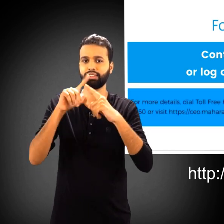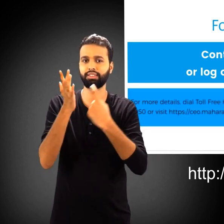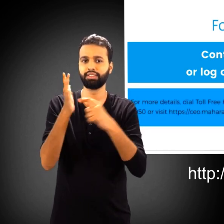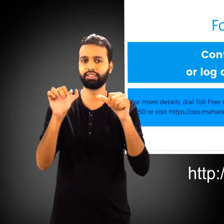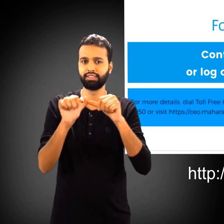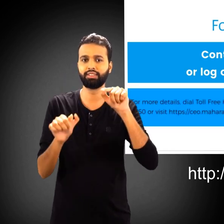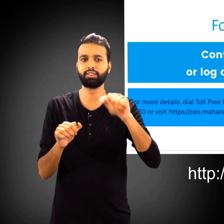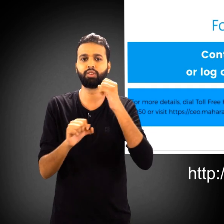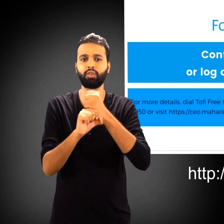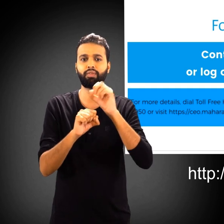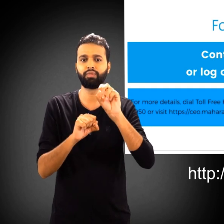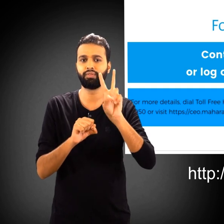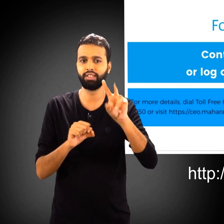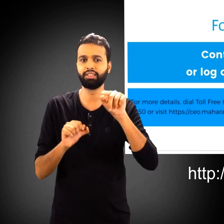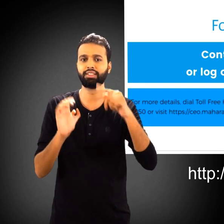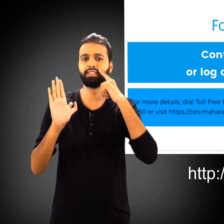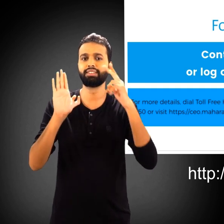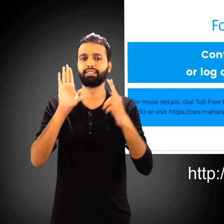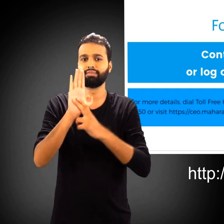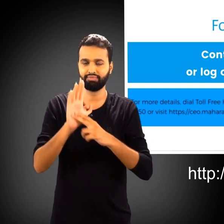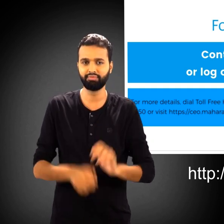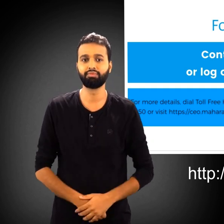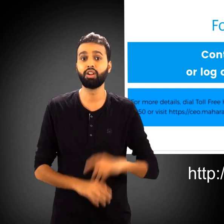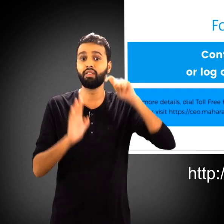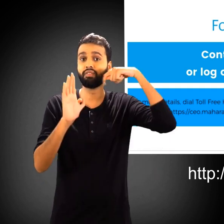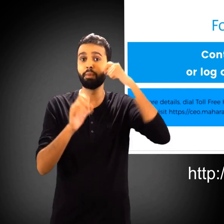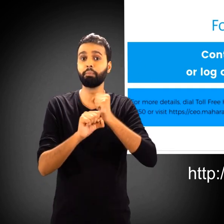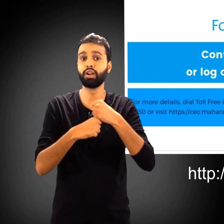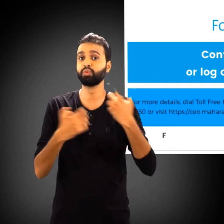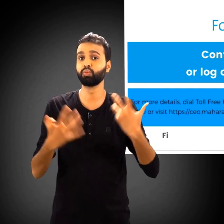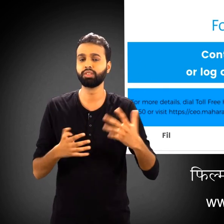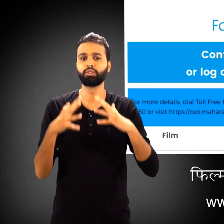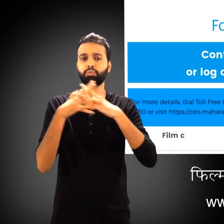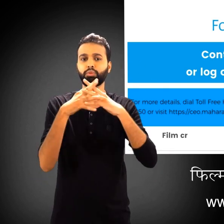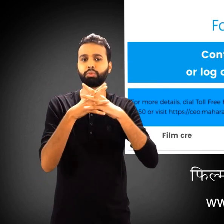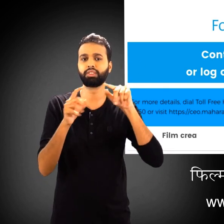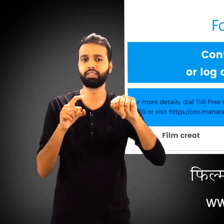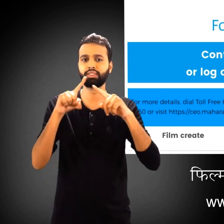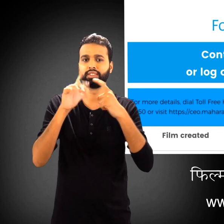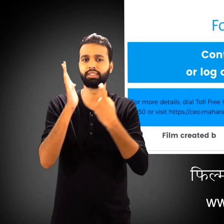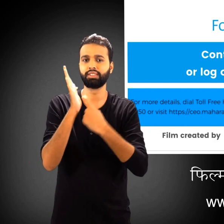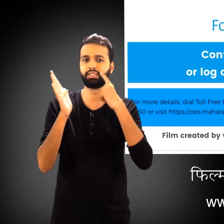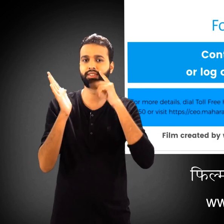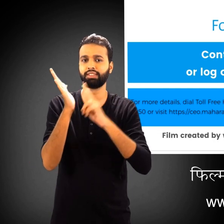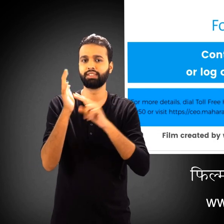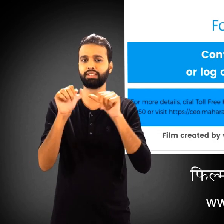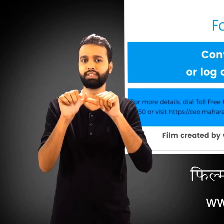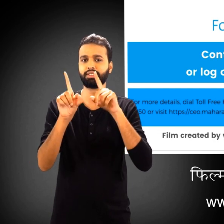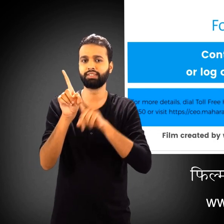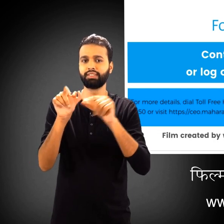.maharashtra.gov.in फिल्म www